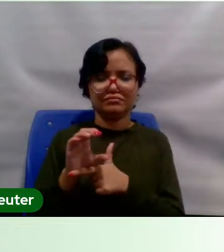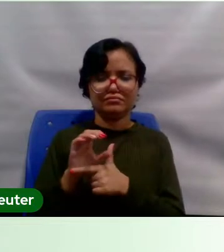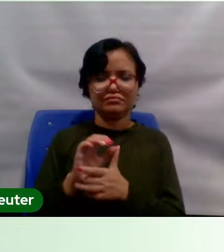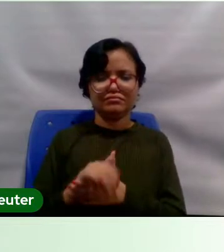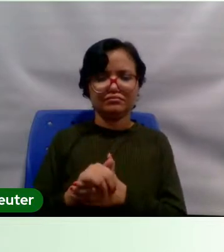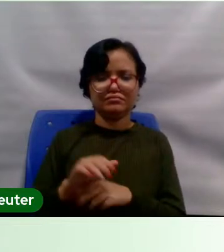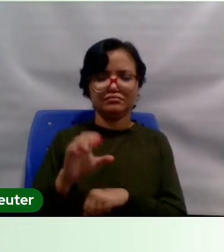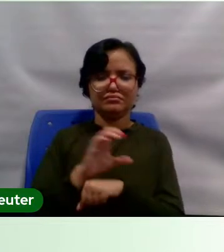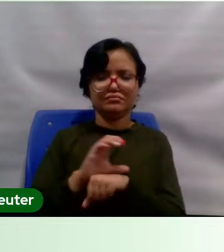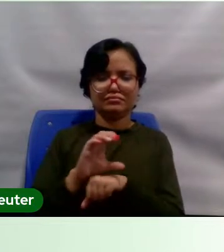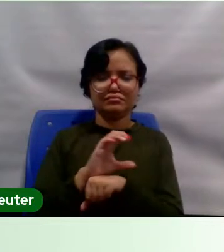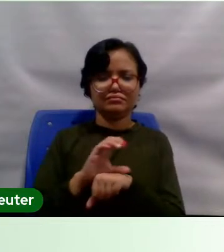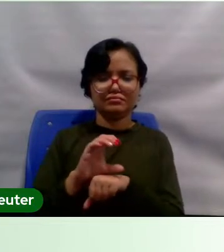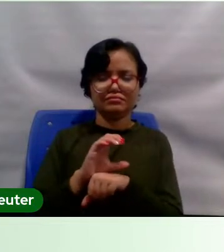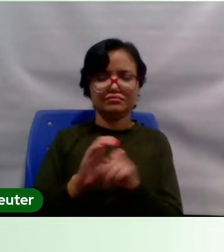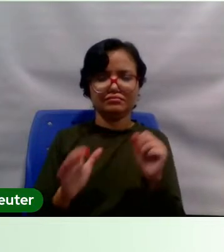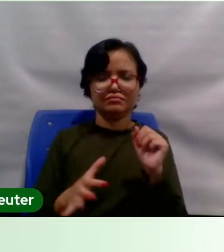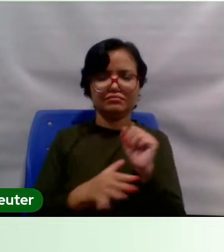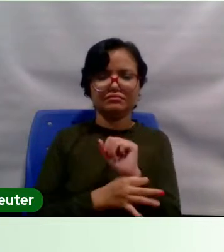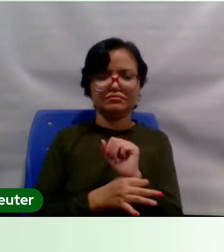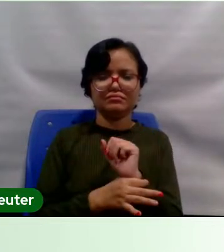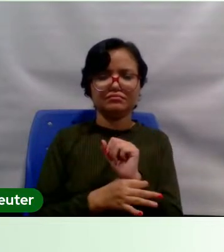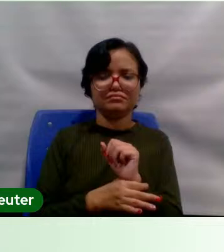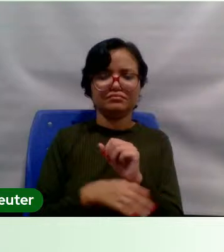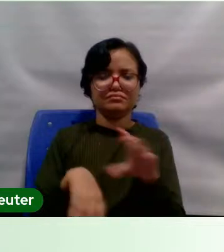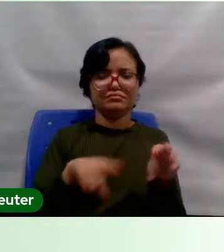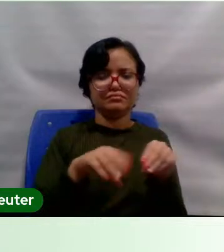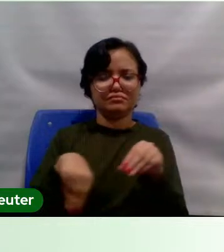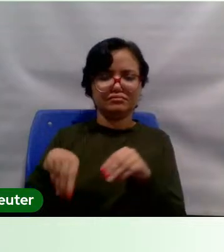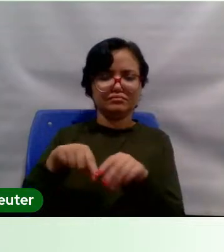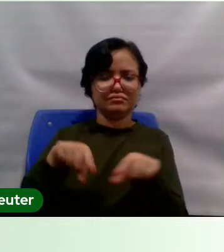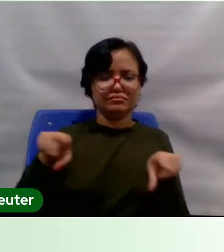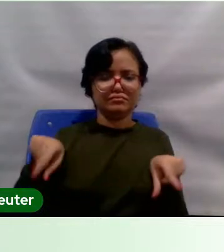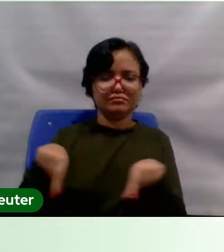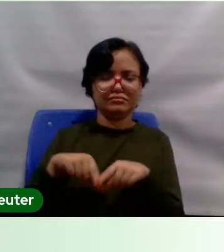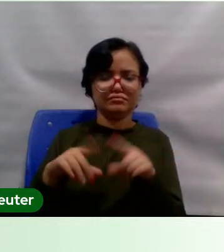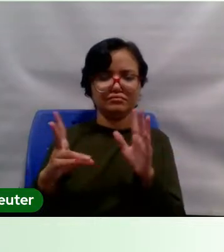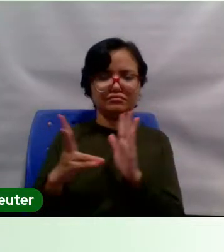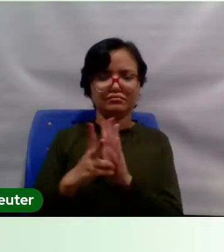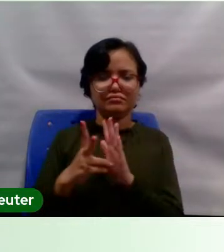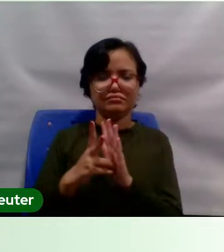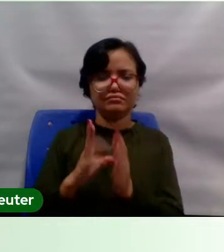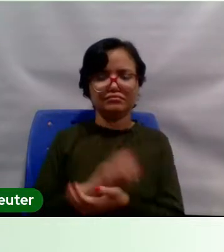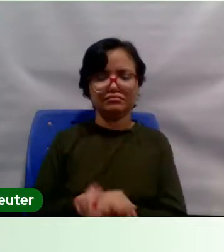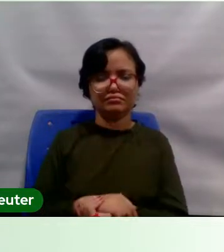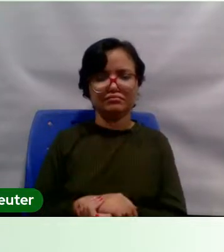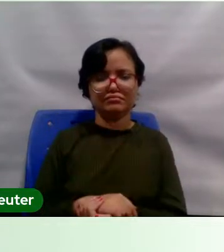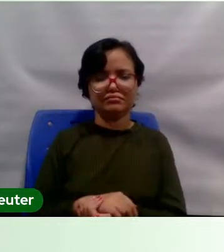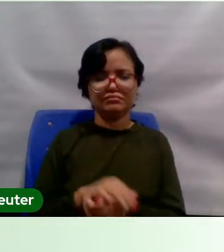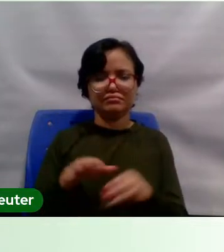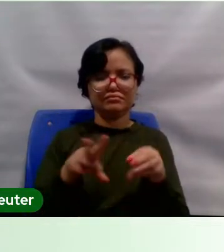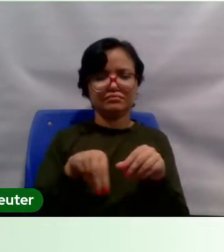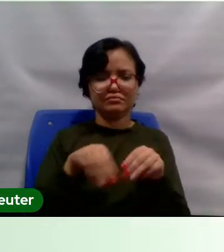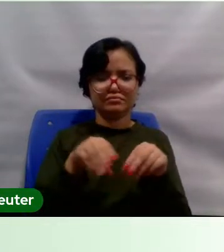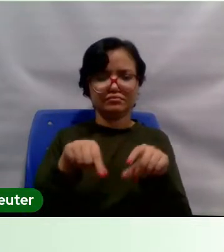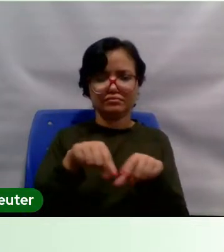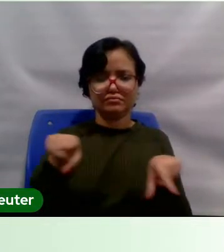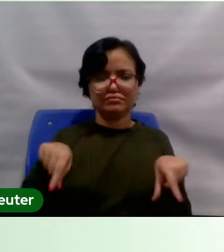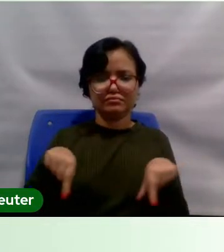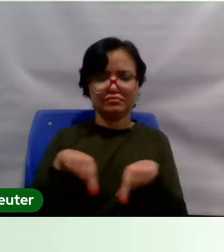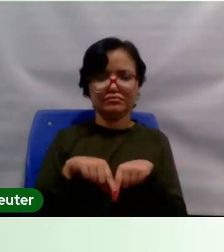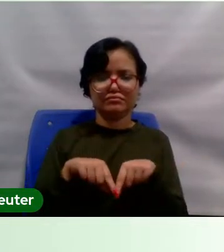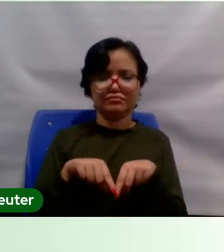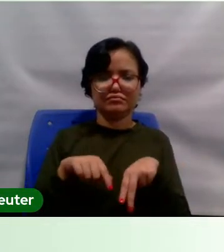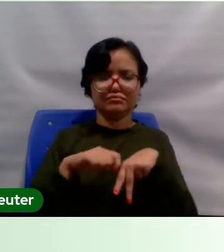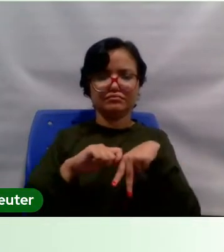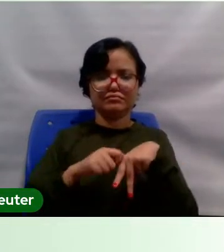demarcação das terras indígenas, que garantiu demarcação das terras quilombolas, que instituiu o